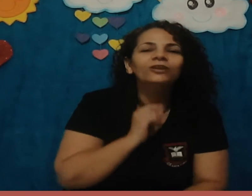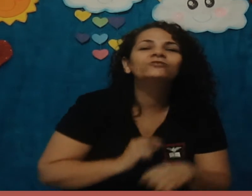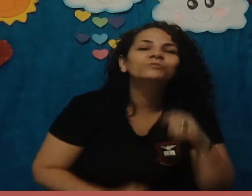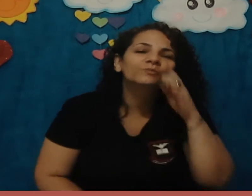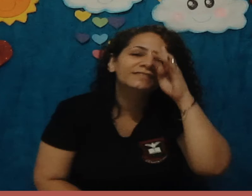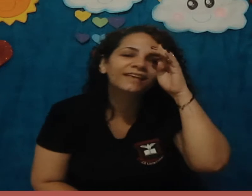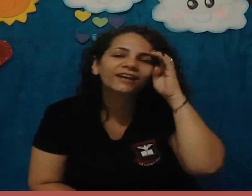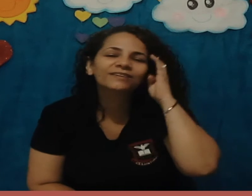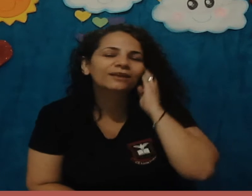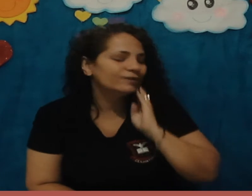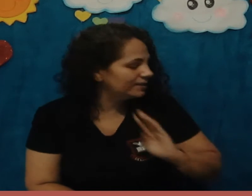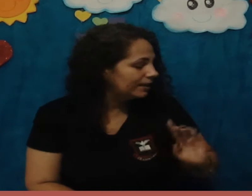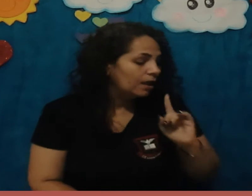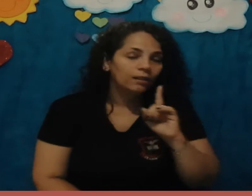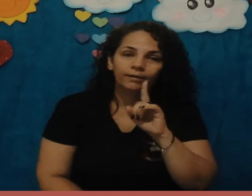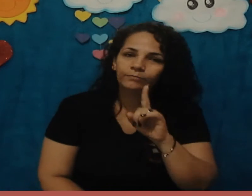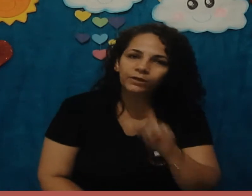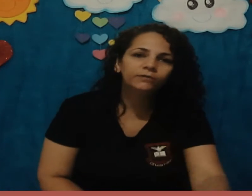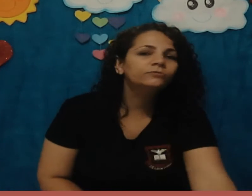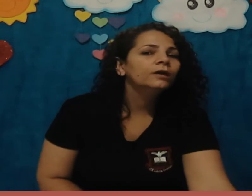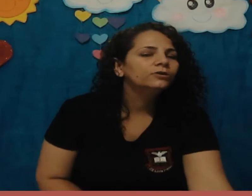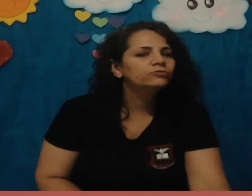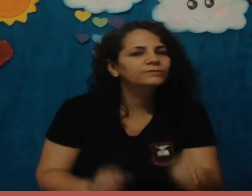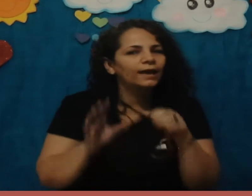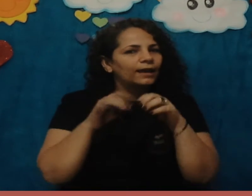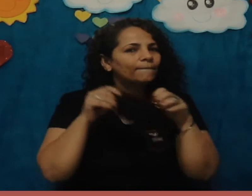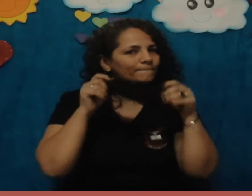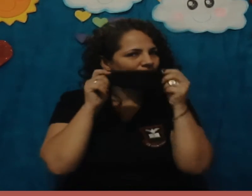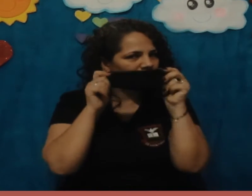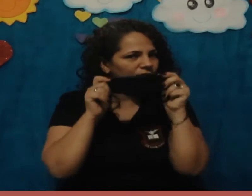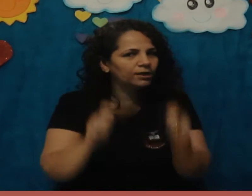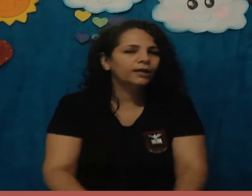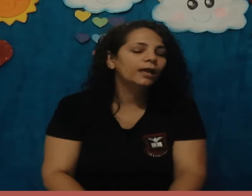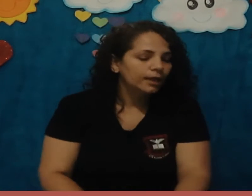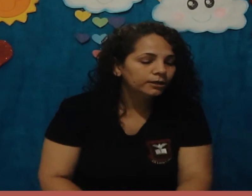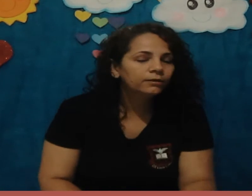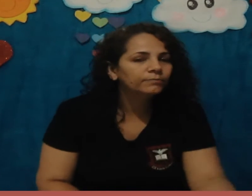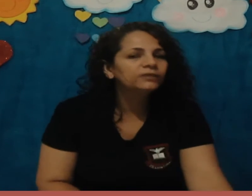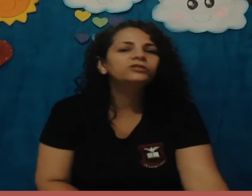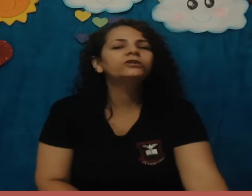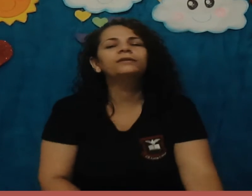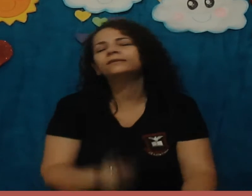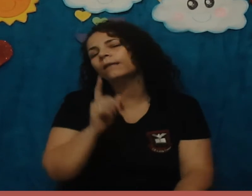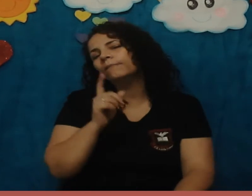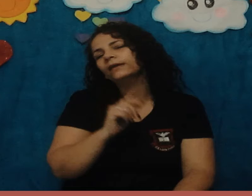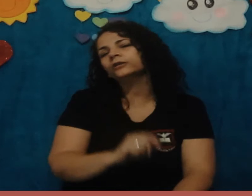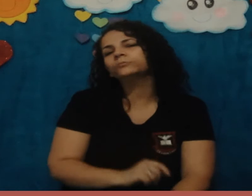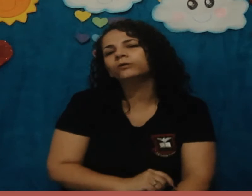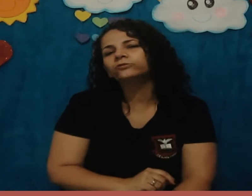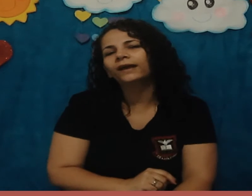nós vamos começar a nossa aulinha lembrando de usar a máscara e também de higienizar bem as mãos, não é?